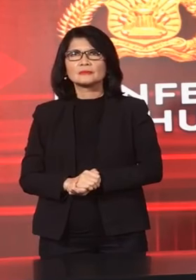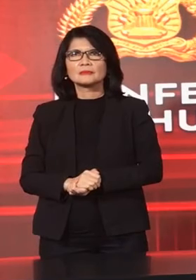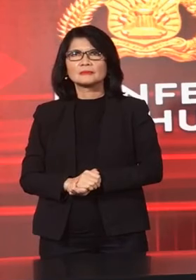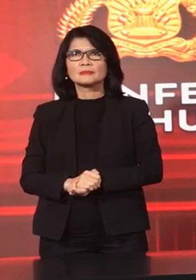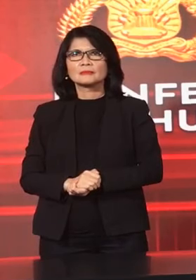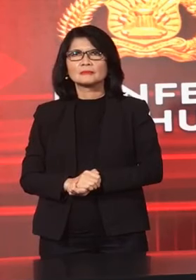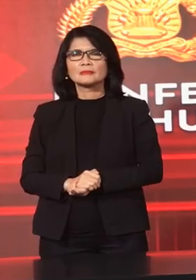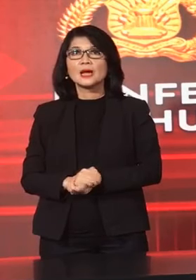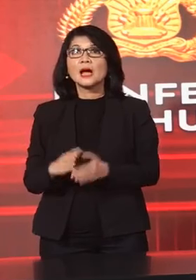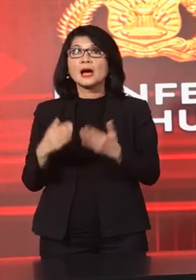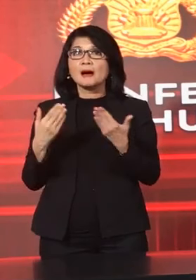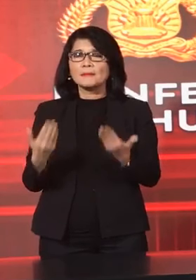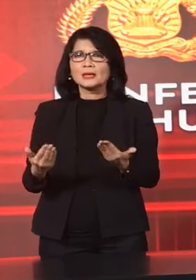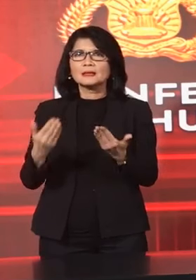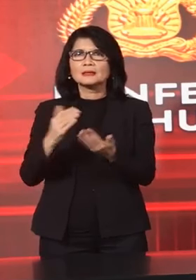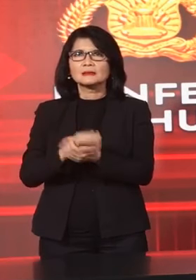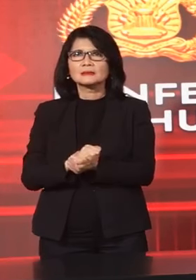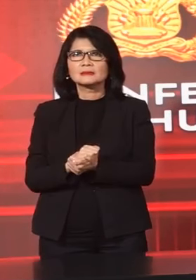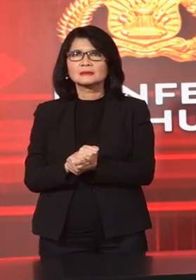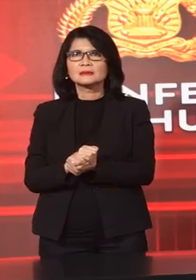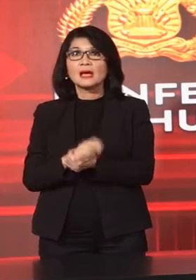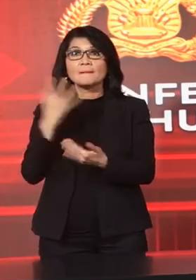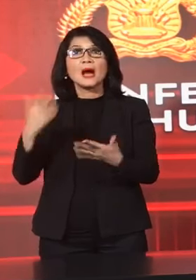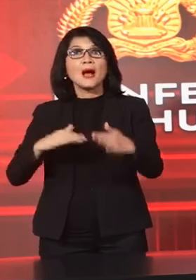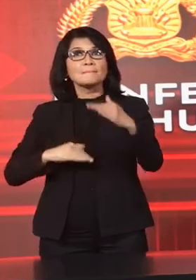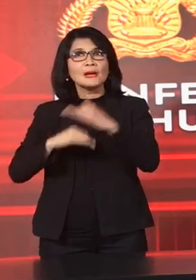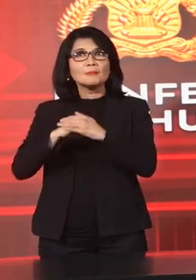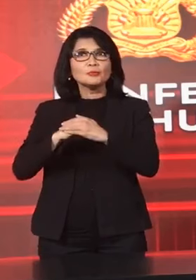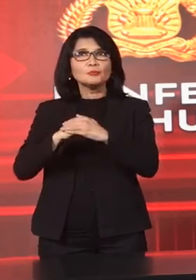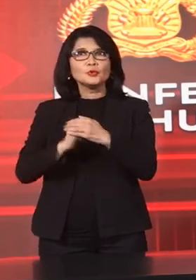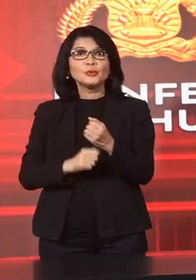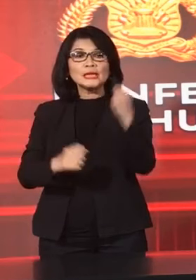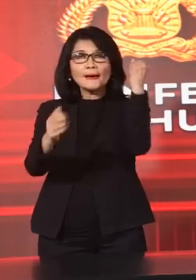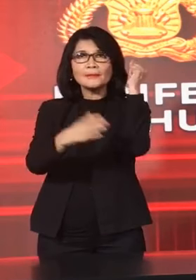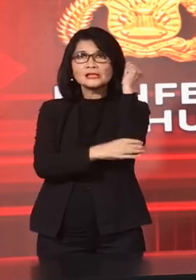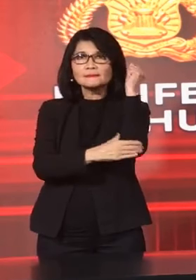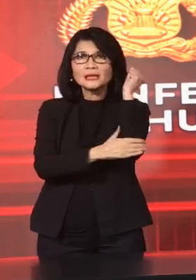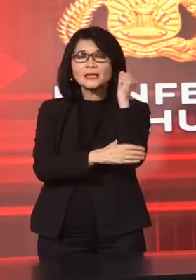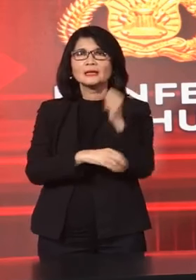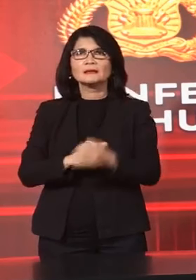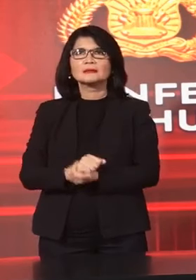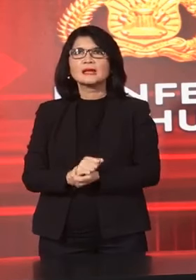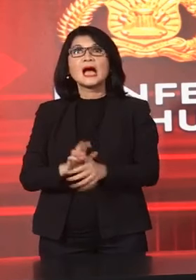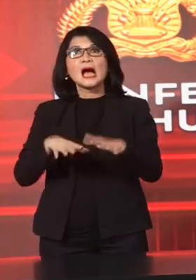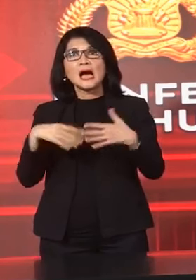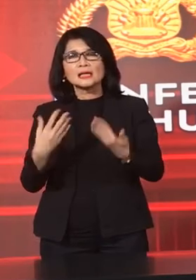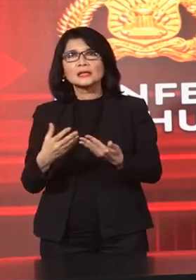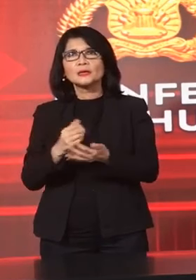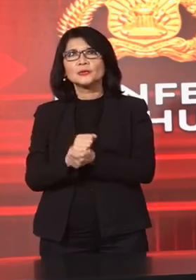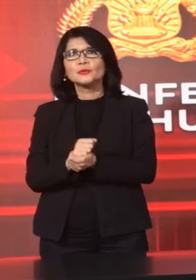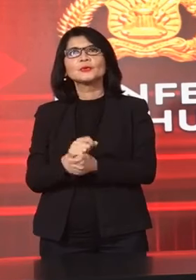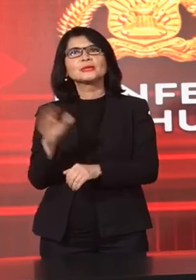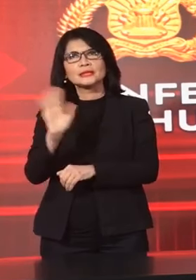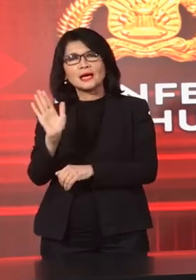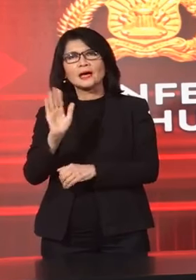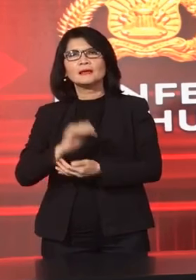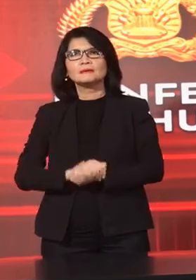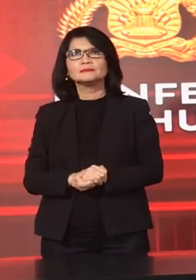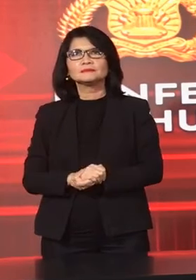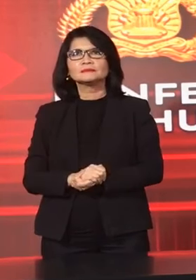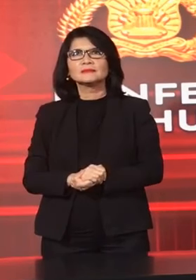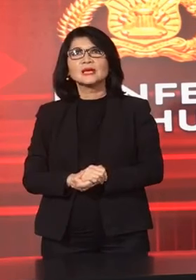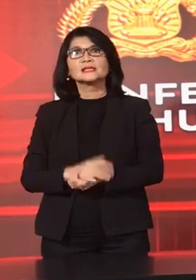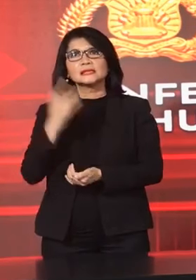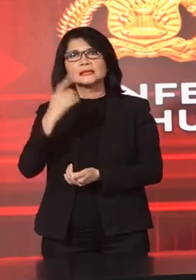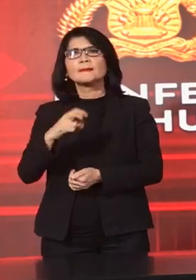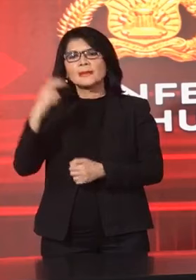Apakah Memenuhi Unsur-unsur Bidana Apakah Tidak Memenuhi Jadi